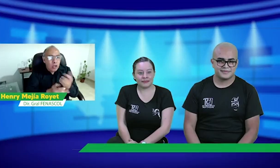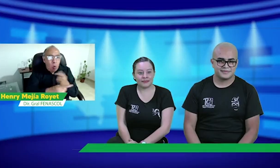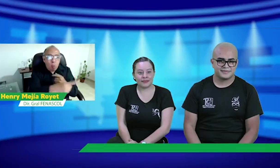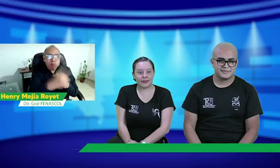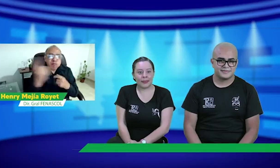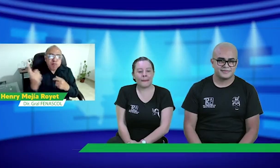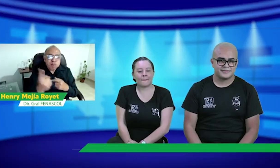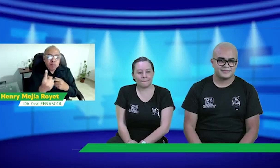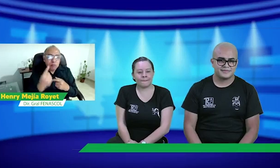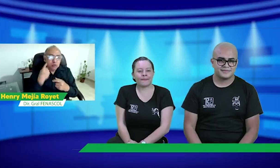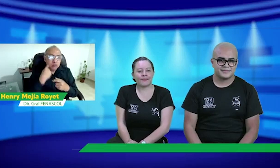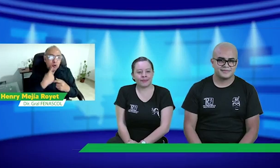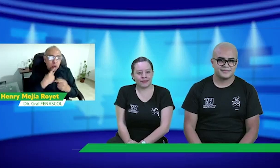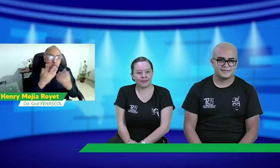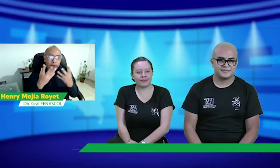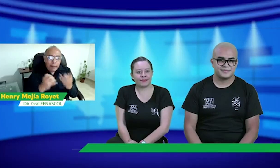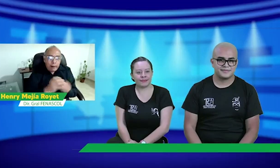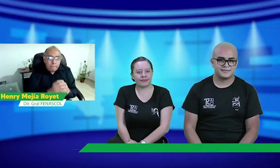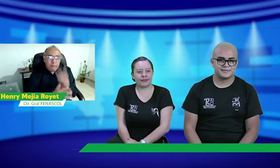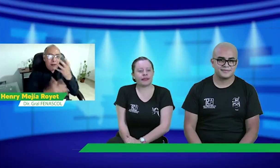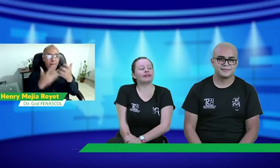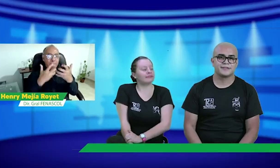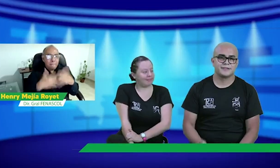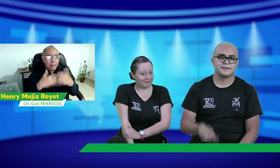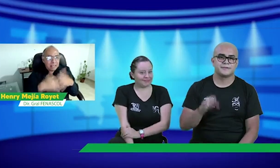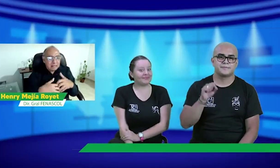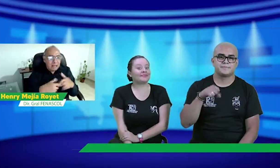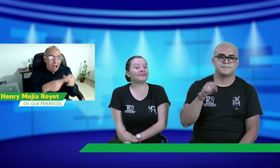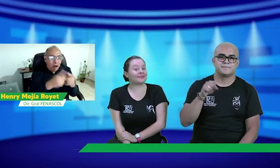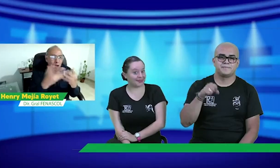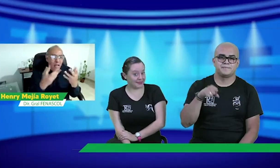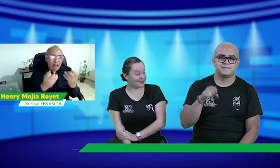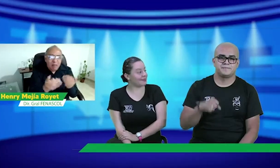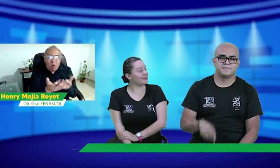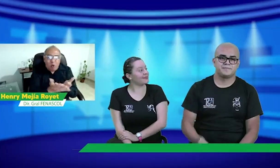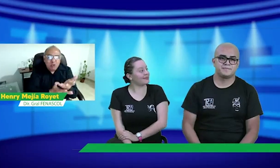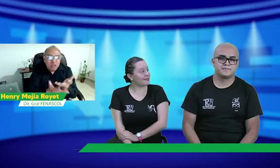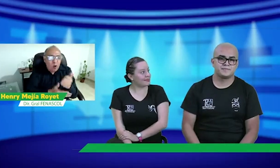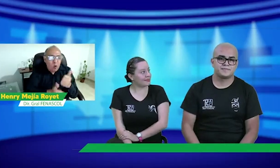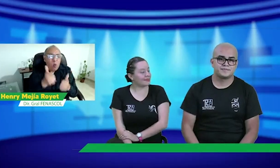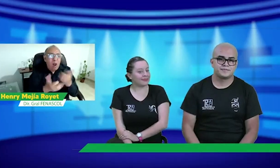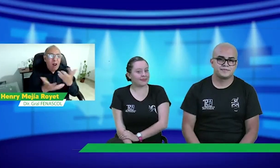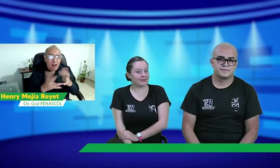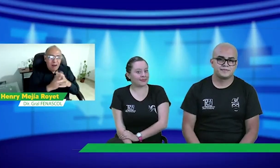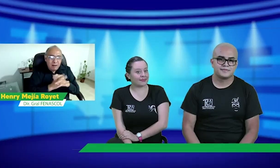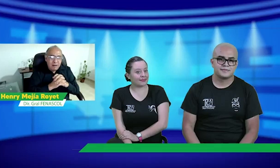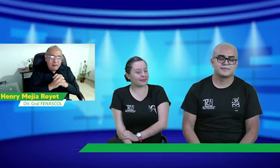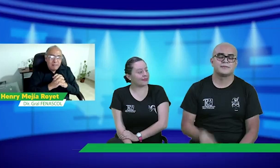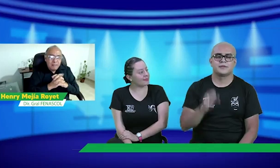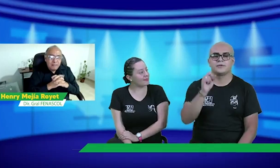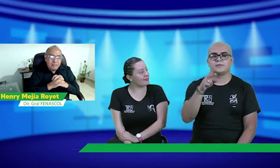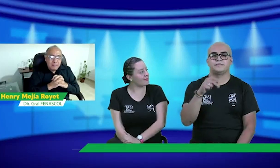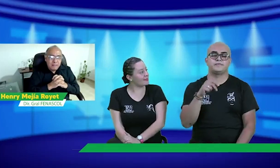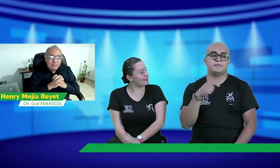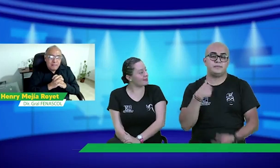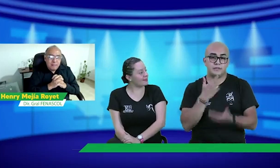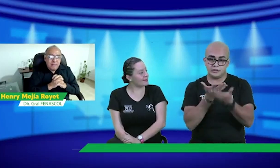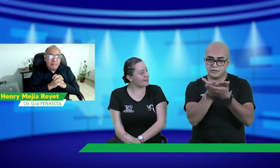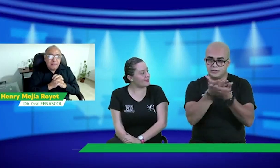¿Qué consejo le darían a otras personas sordas que desean tener su emprendimiento, empezar su empresa? claro que